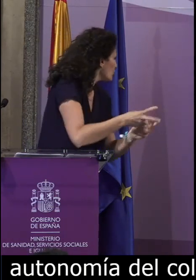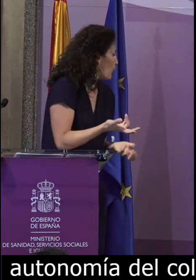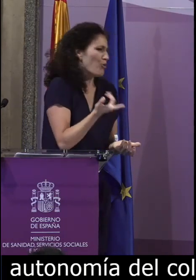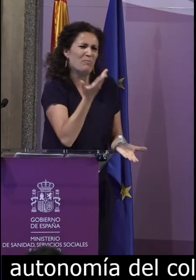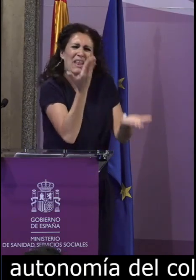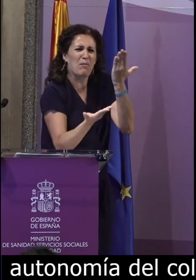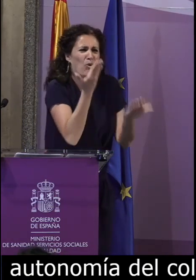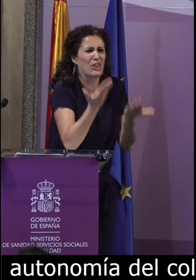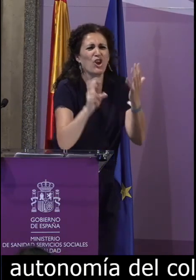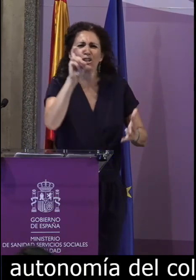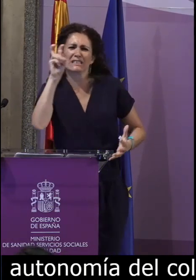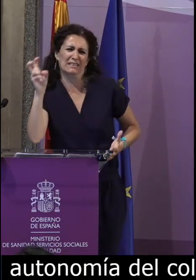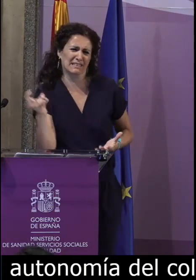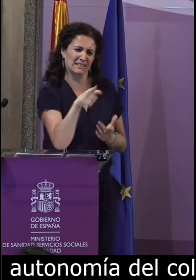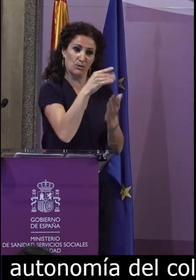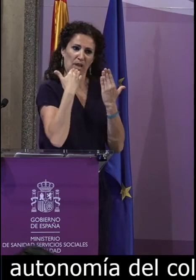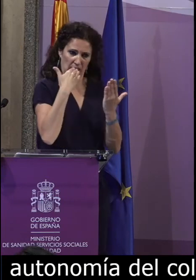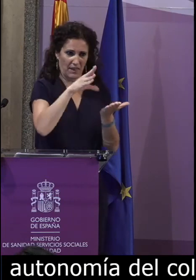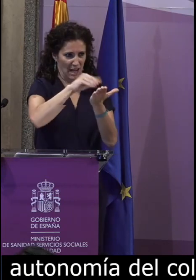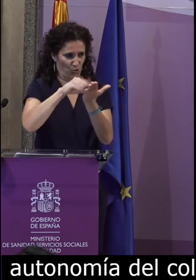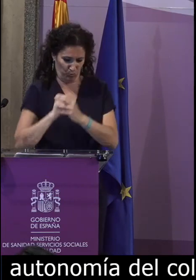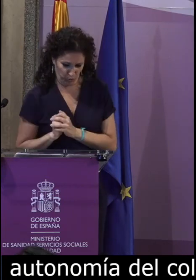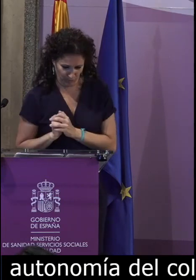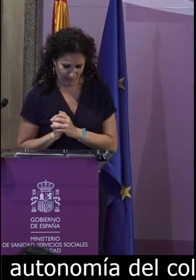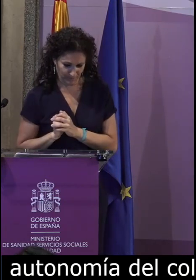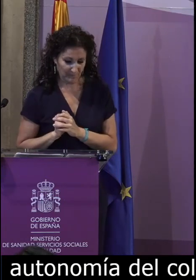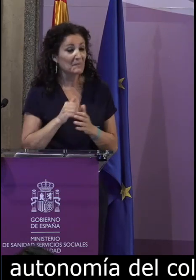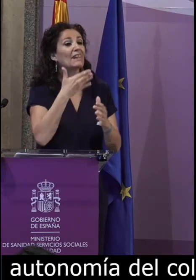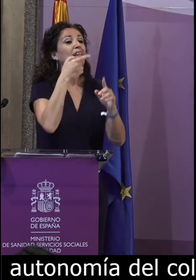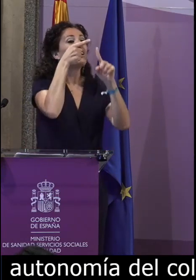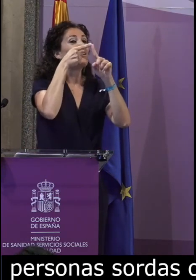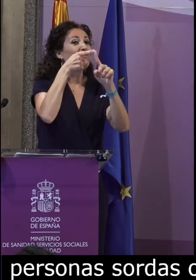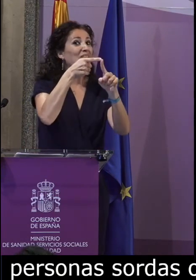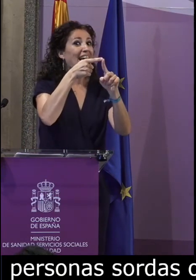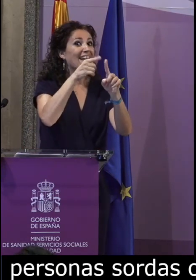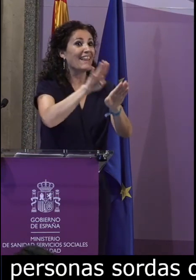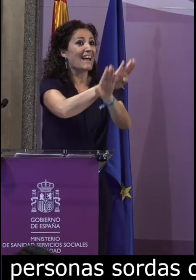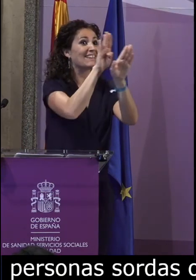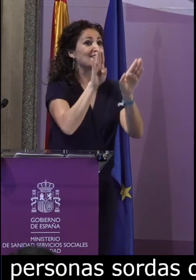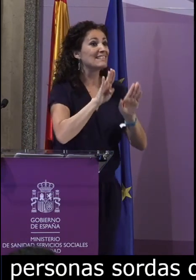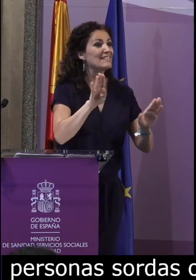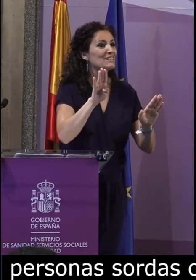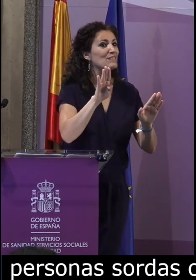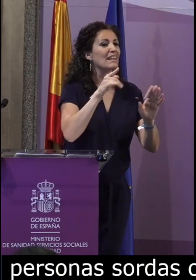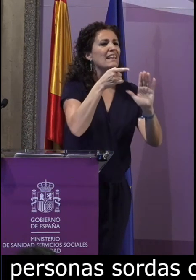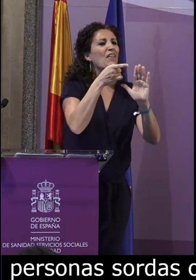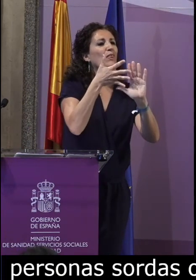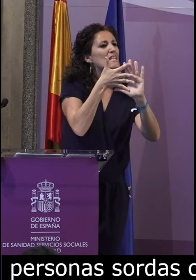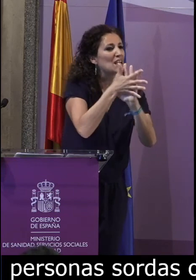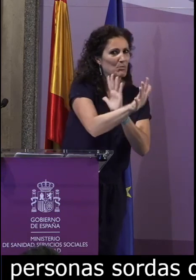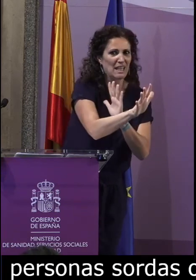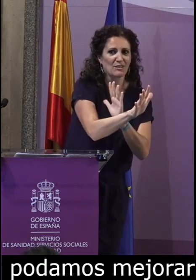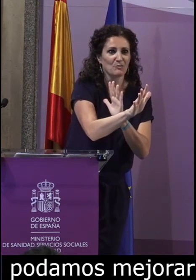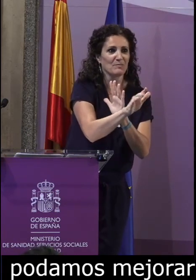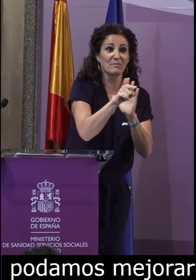bilingüe aportar una mayor formación de calidad de los profesionales de la interpretación y